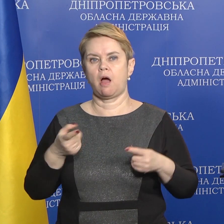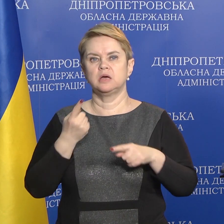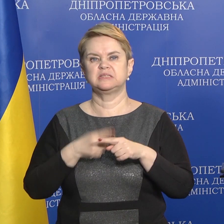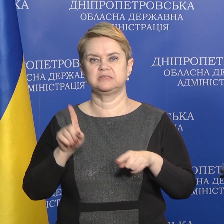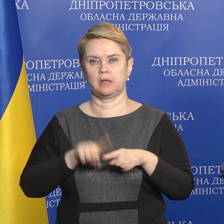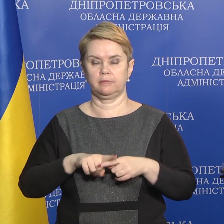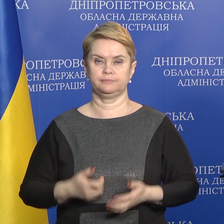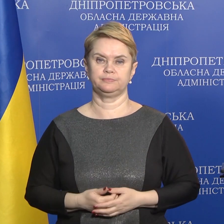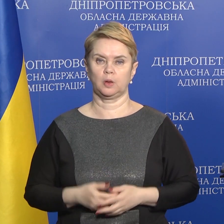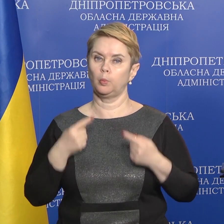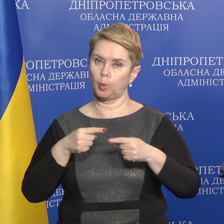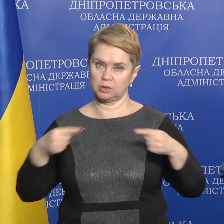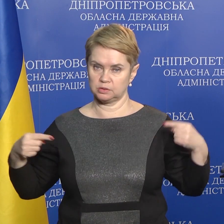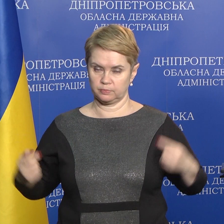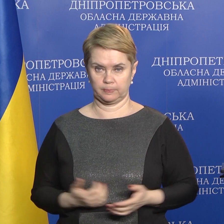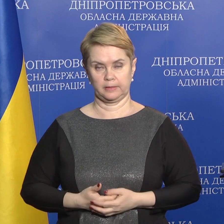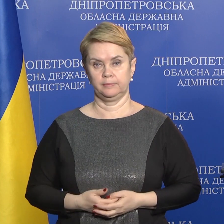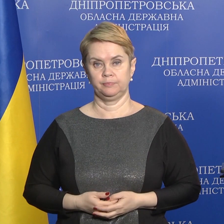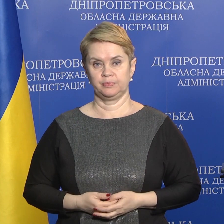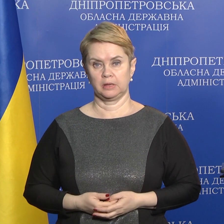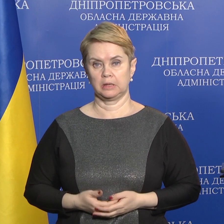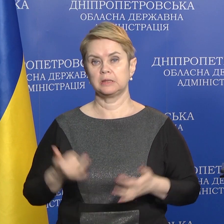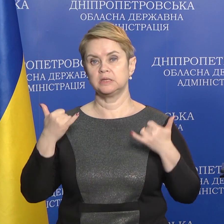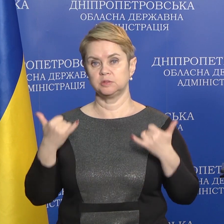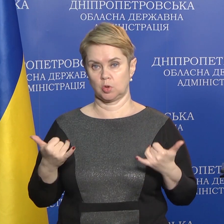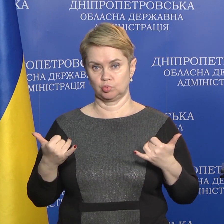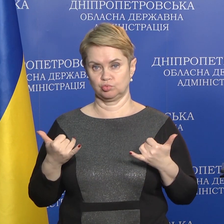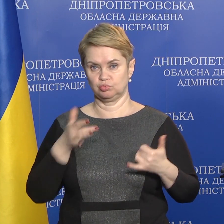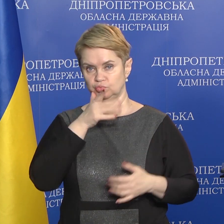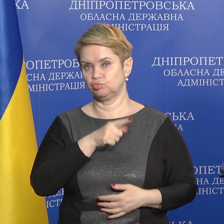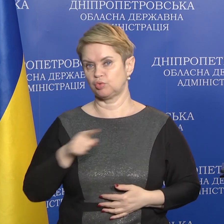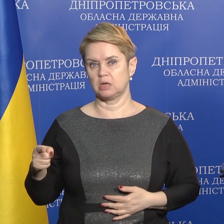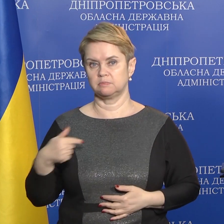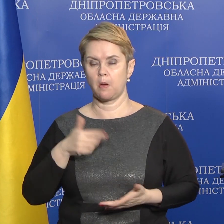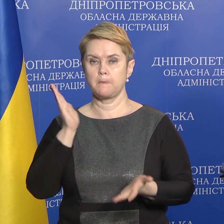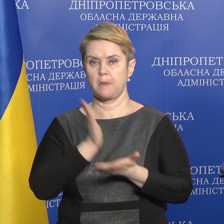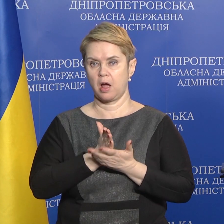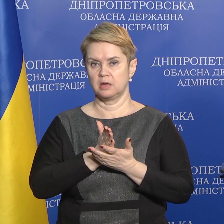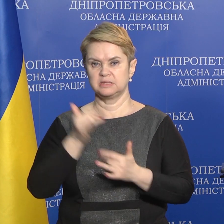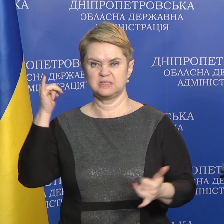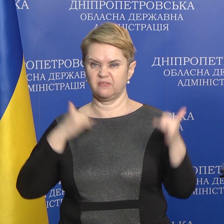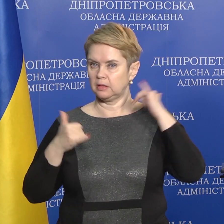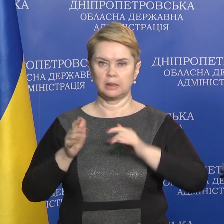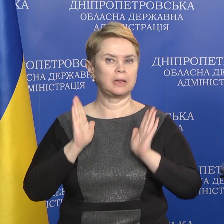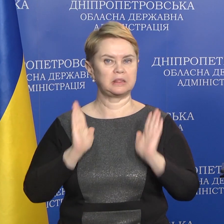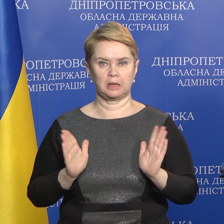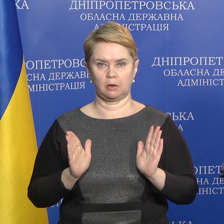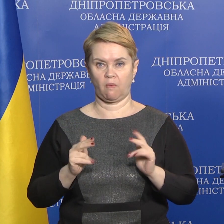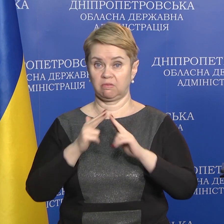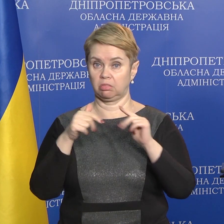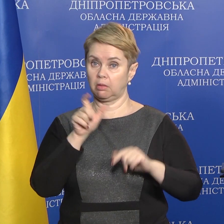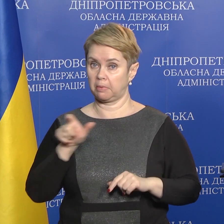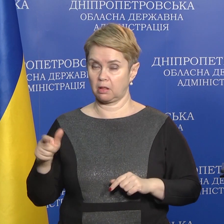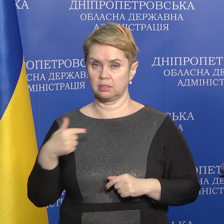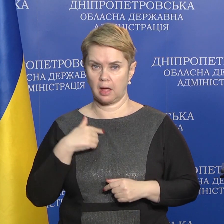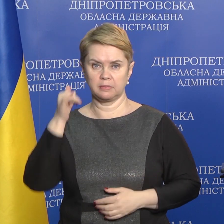по-різному. На сьогоднішній час ми маємо дзвінки не тільки від дніпрян.